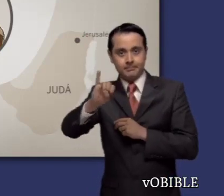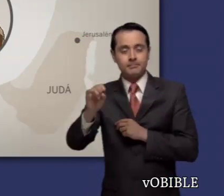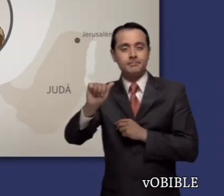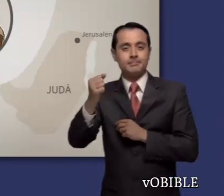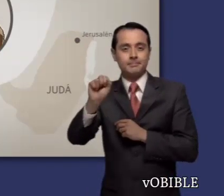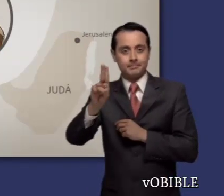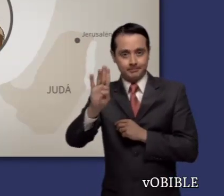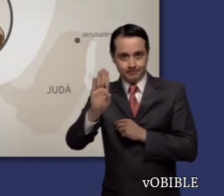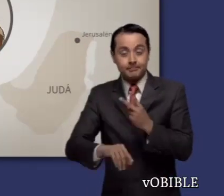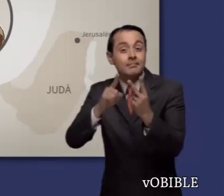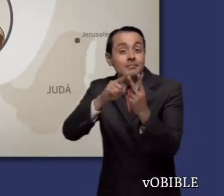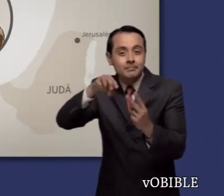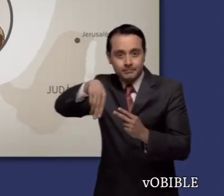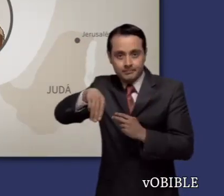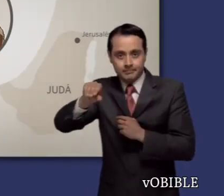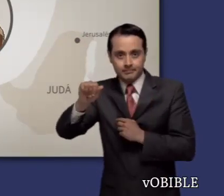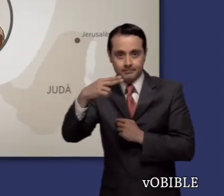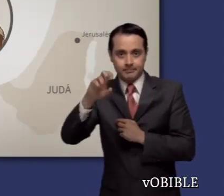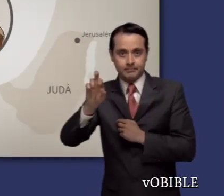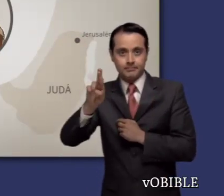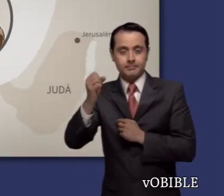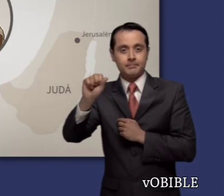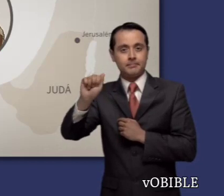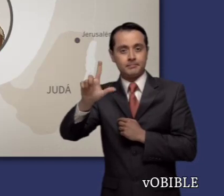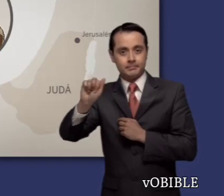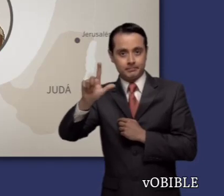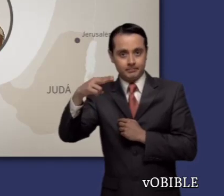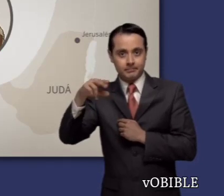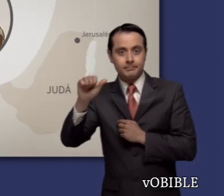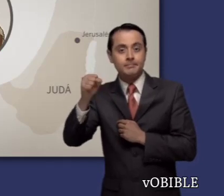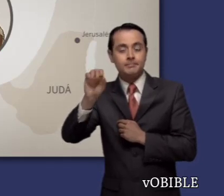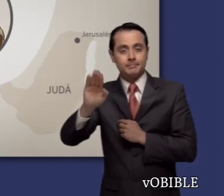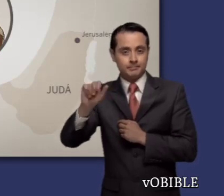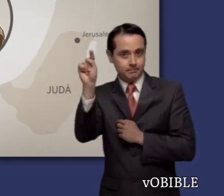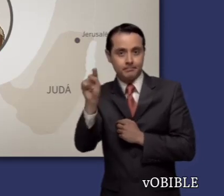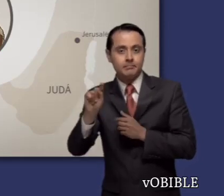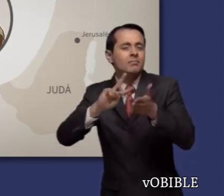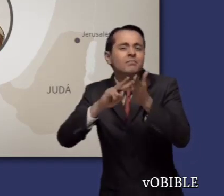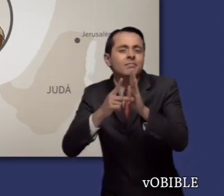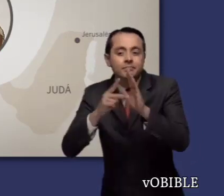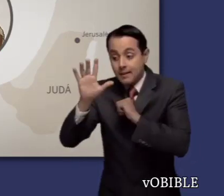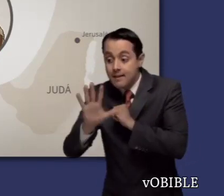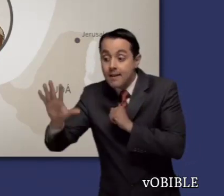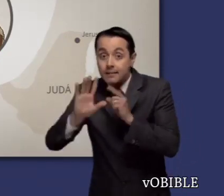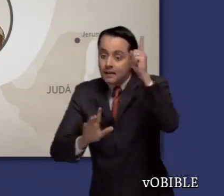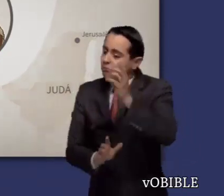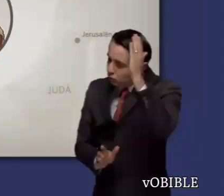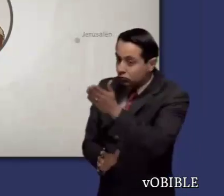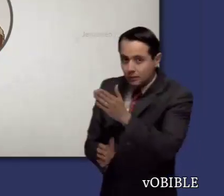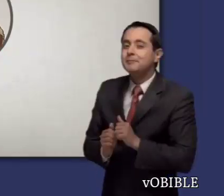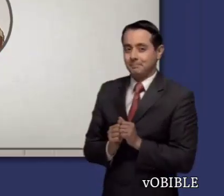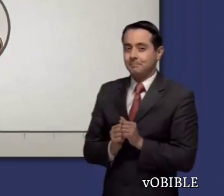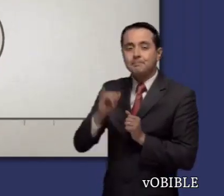Sear Hasub y Maer Salal Asbaz. Sus nombres tenían un significado profético y revelaban sucesos que